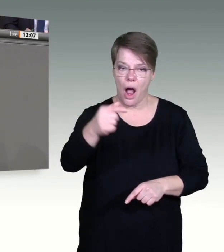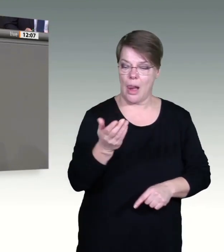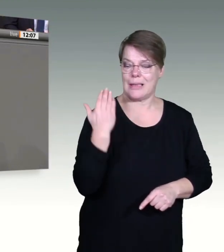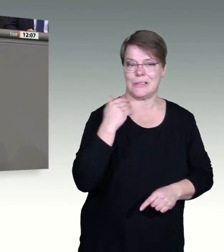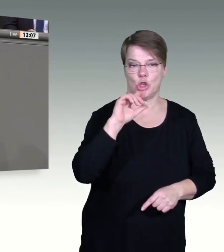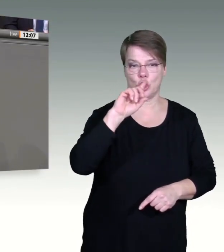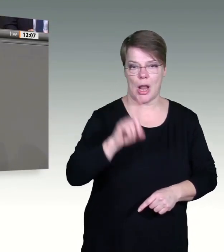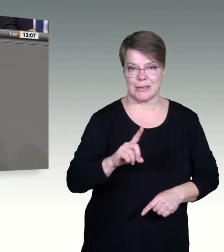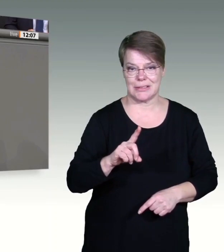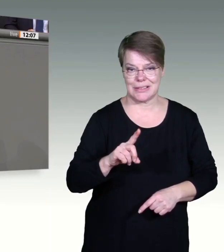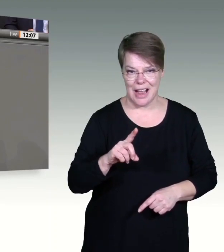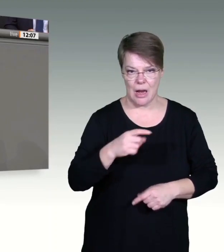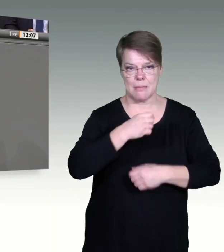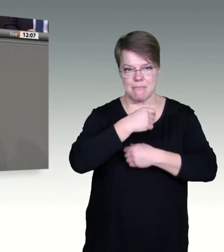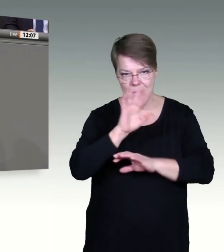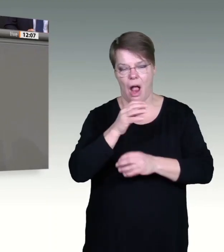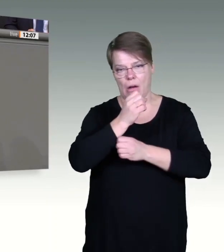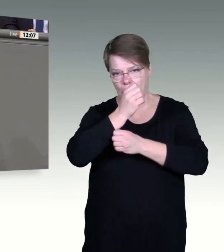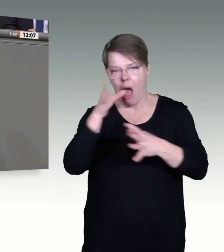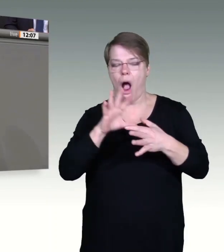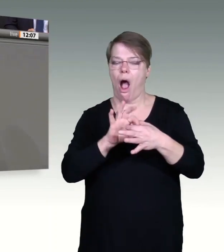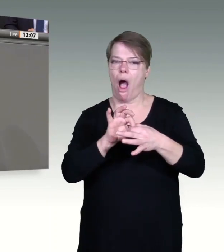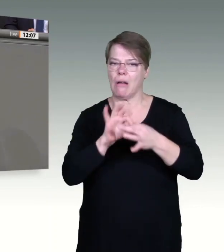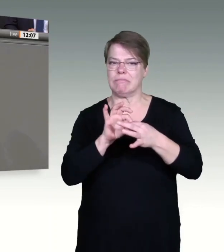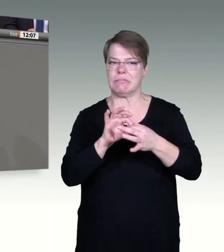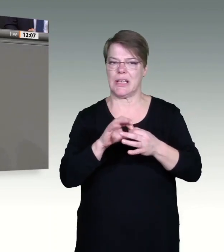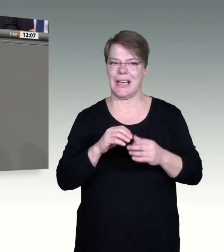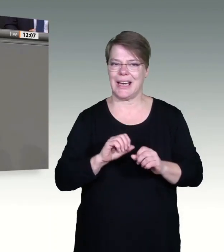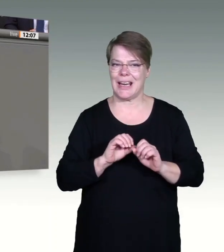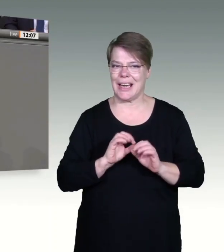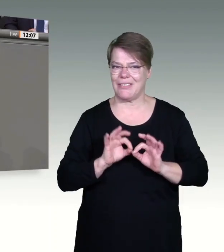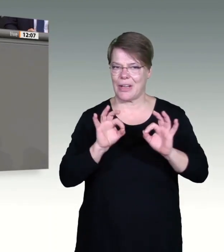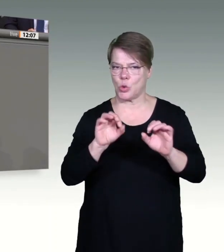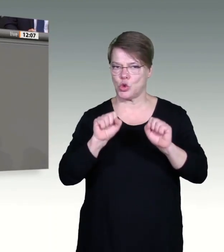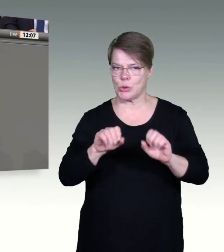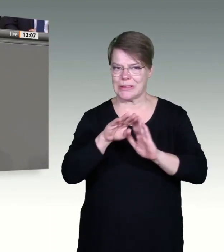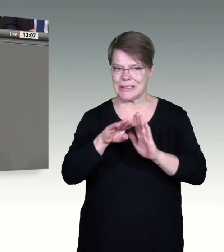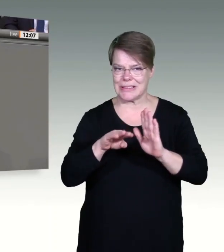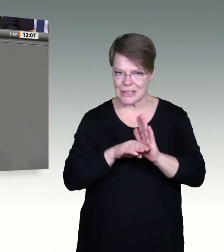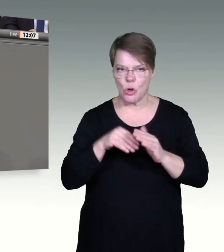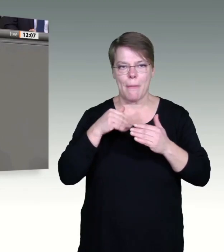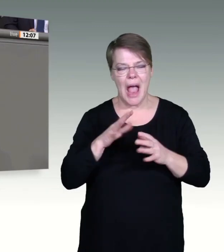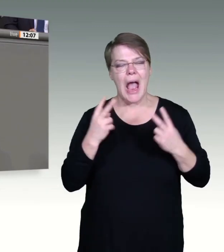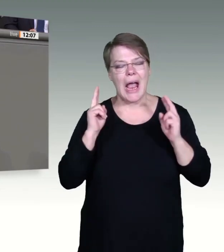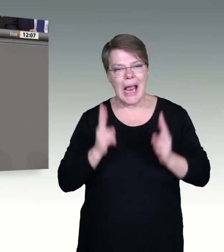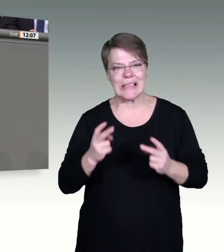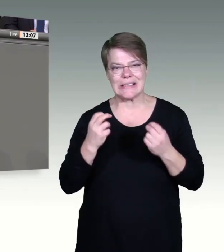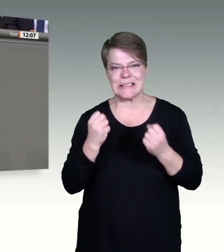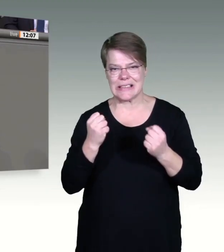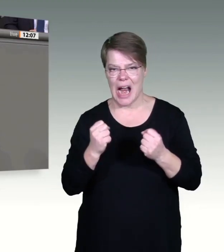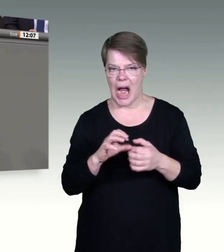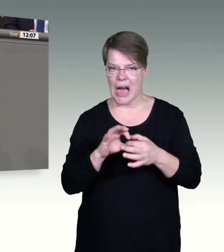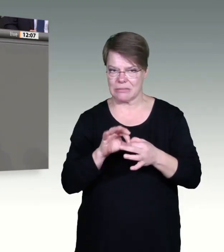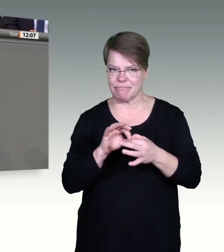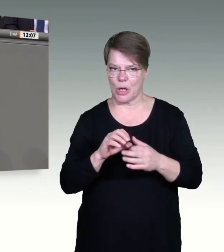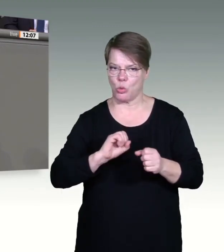Rechtssicherheit, bei Ihren Coronaschutzmaßnahmen gebeten. Meine Damen und Herren, die